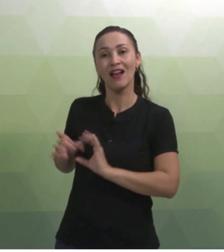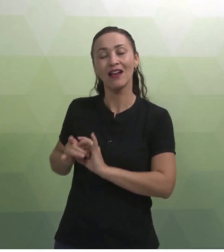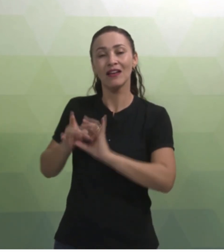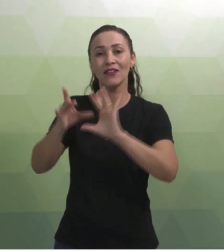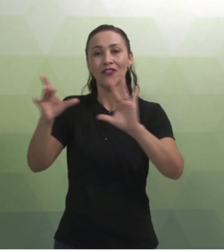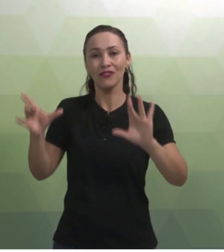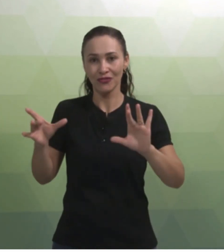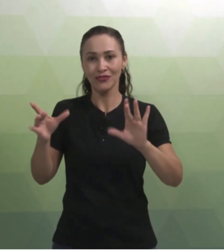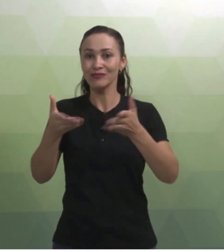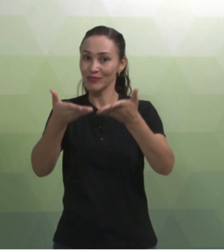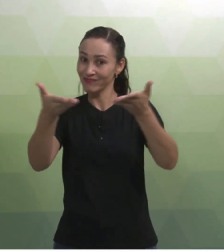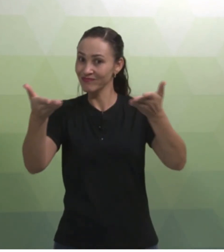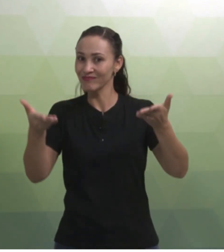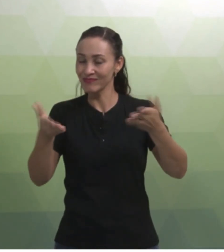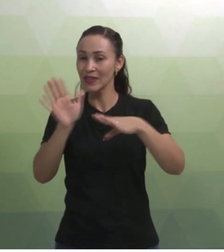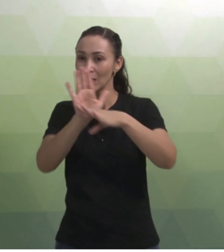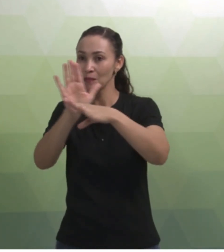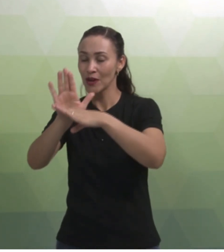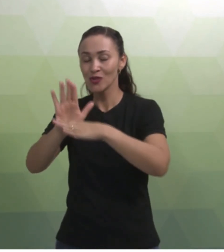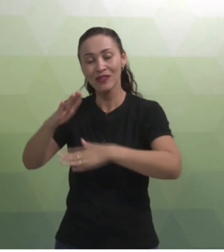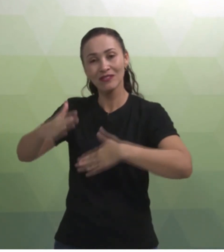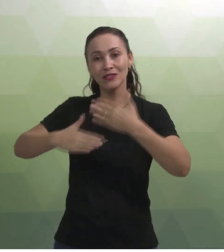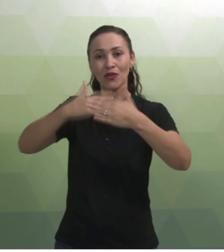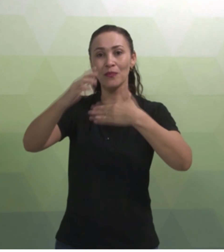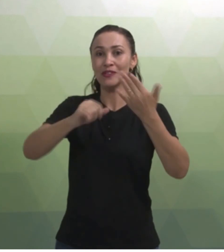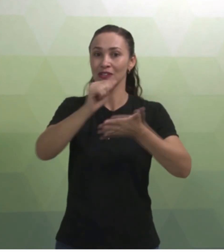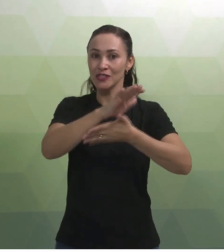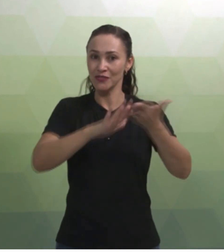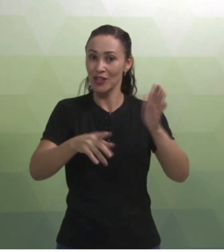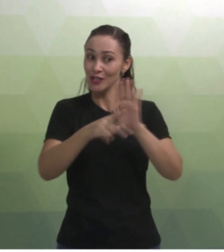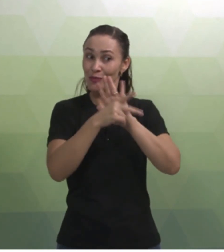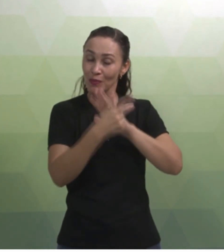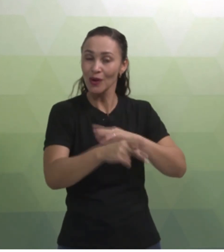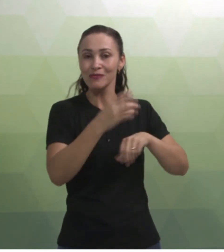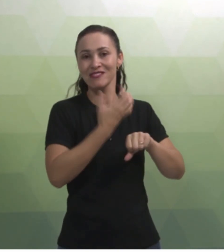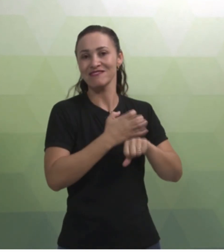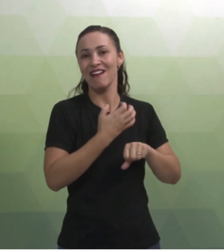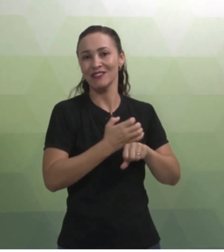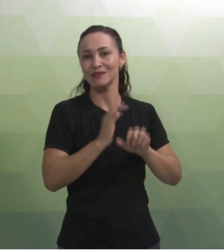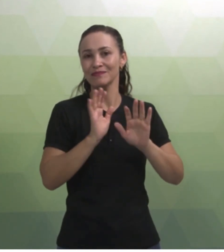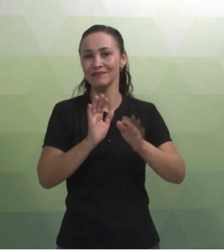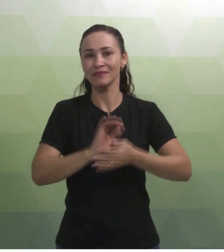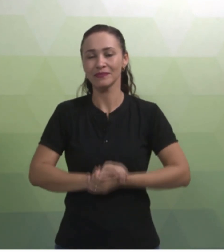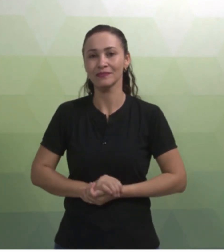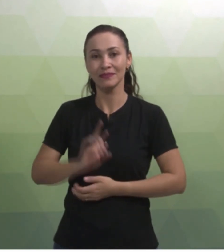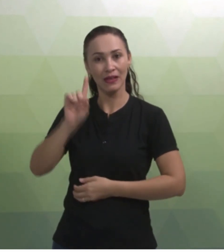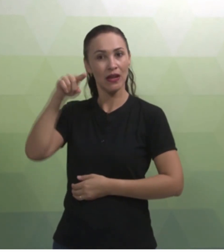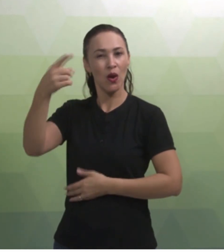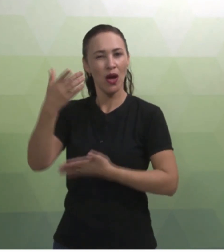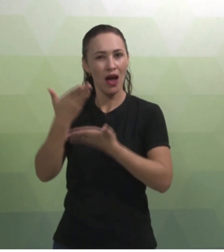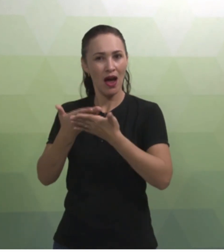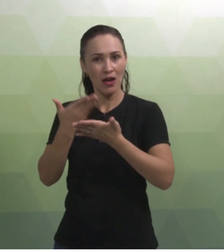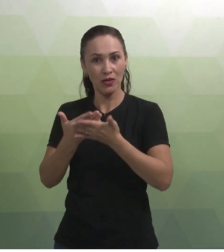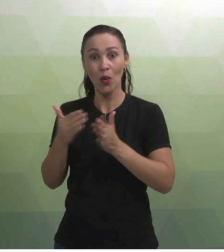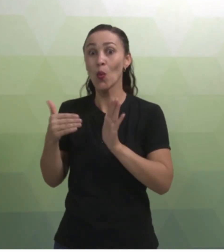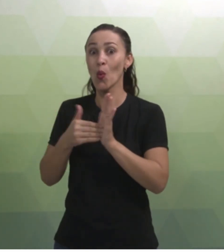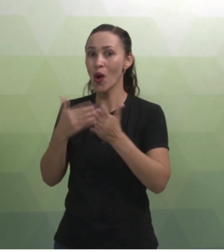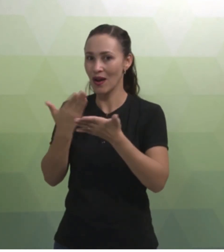estaremos à disposição de vocês para ajudá-los no desenvolvimento das atividades do estágio. Na nossa próxima aula e